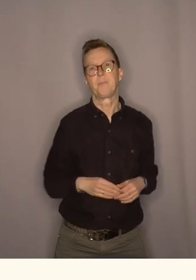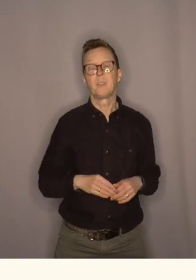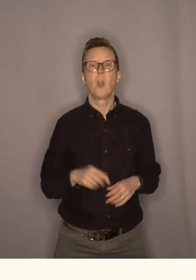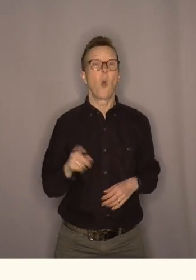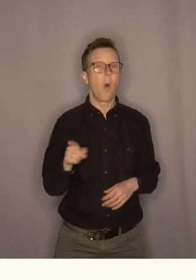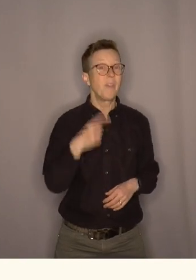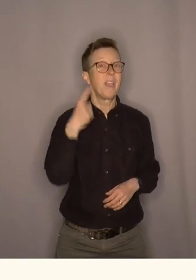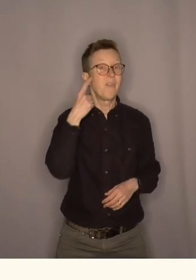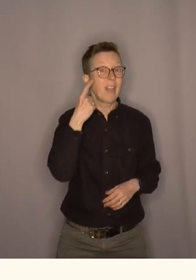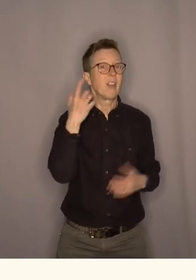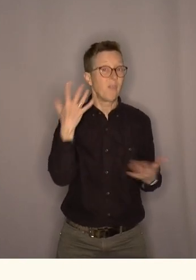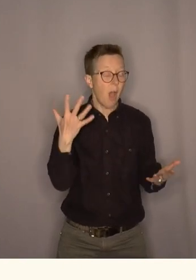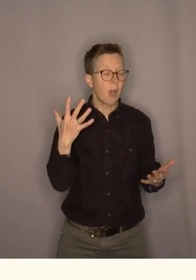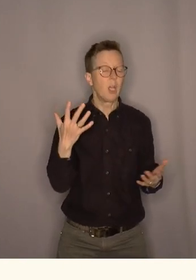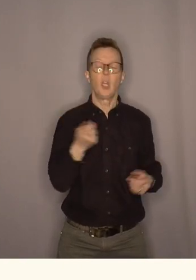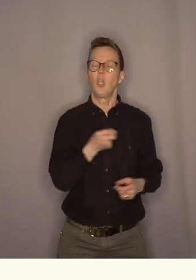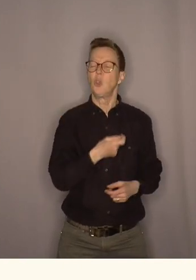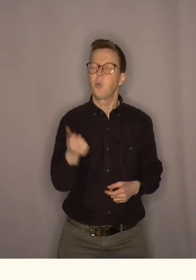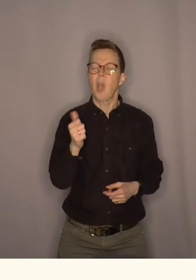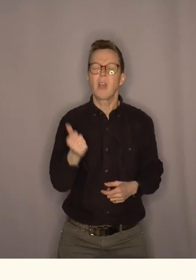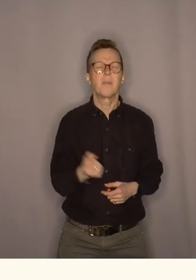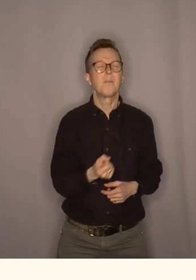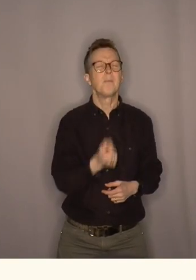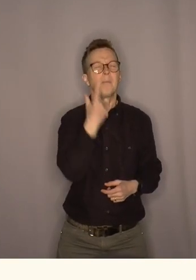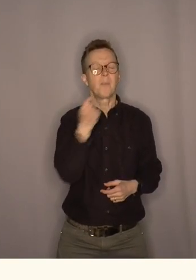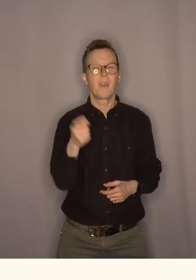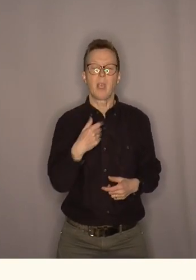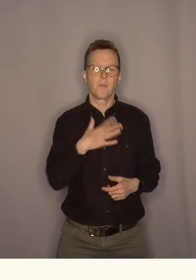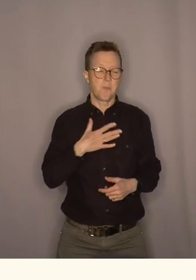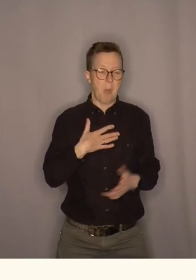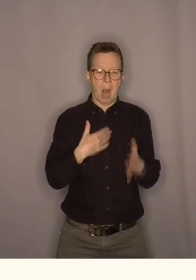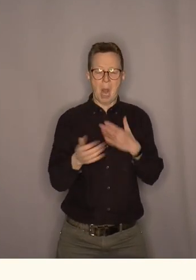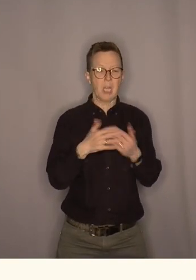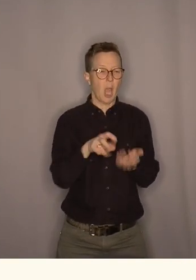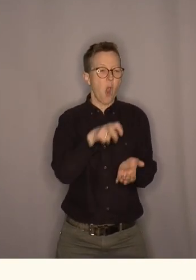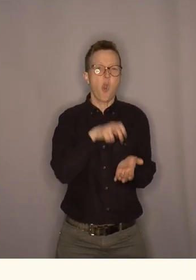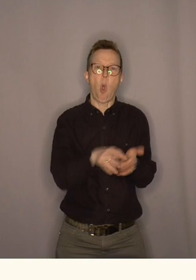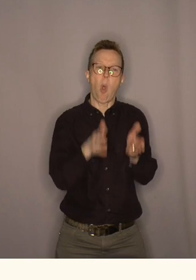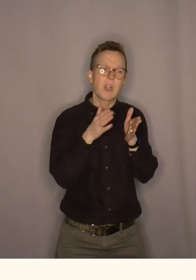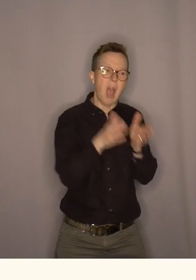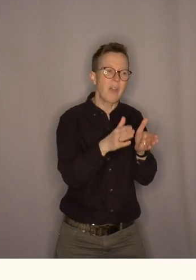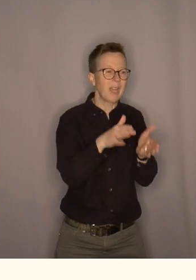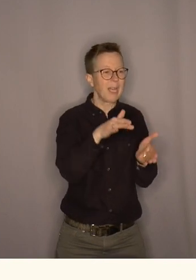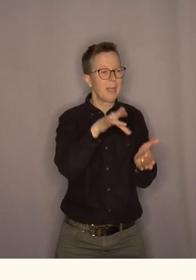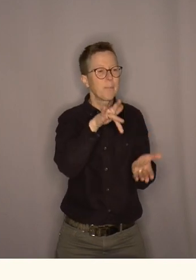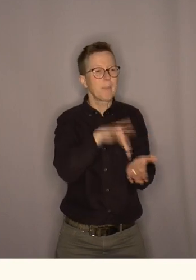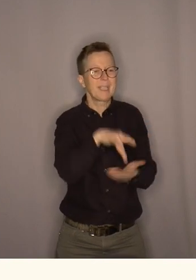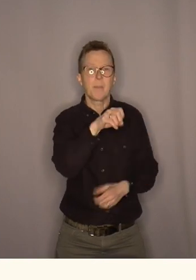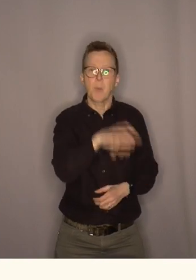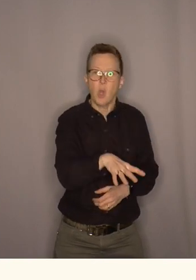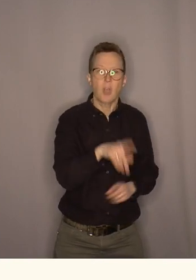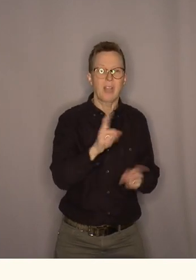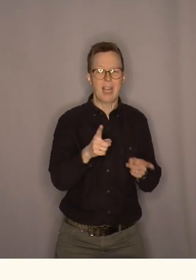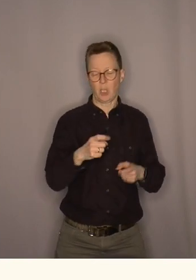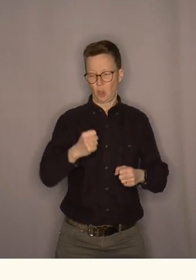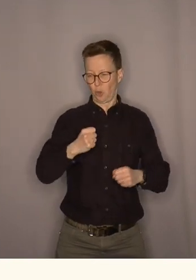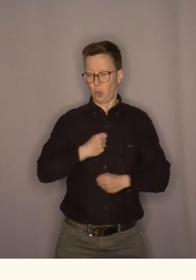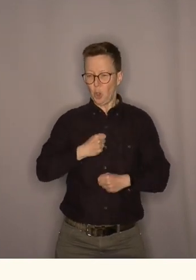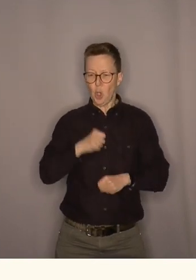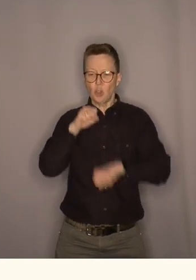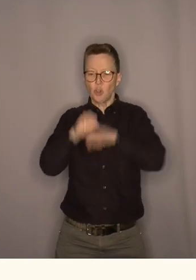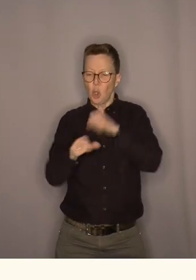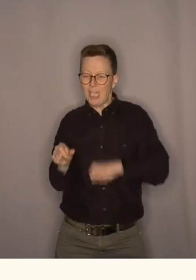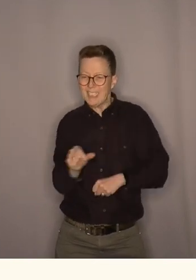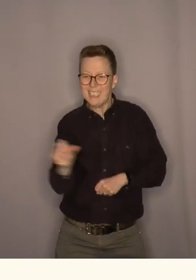så vet vi jo en ting det er noen ganger så ønsker vi å lage en gågate i sentrum av bygden noen ganger så vil vi lage en trygg sykkelsti